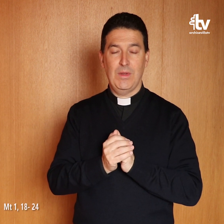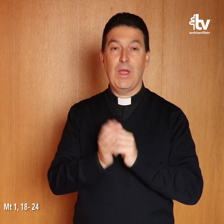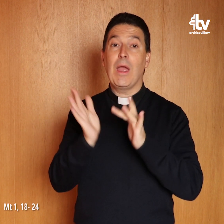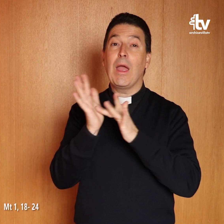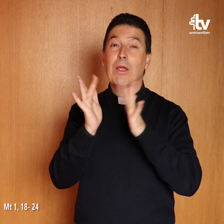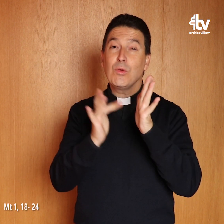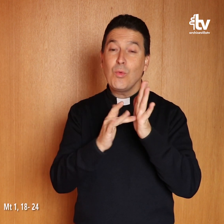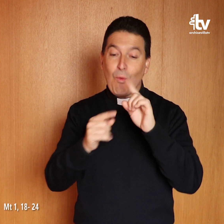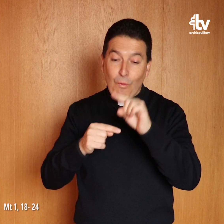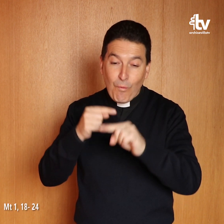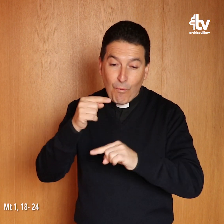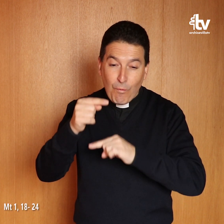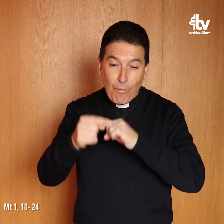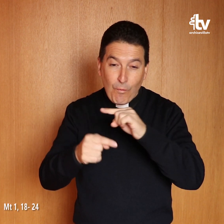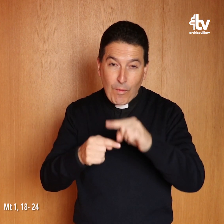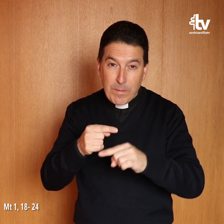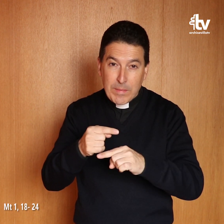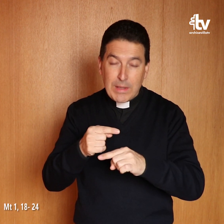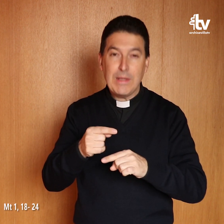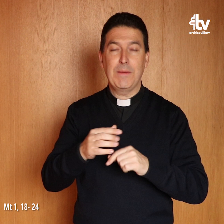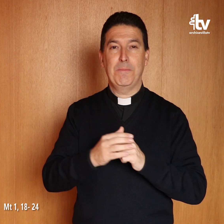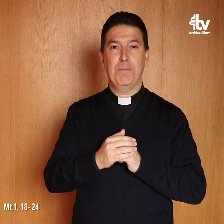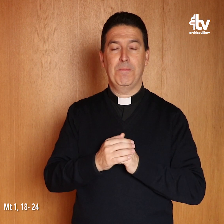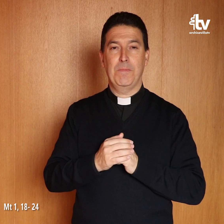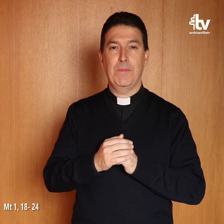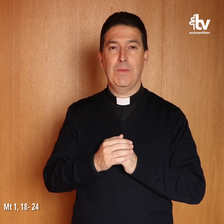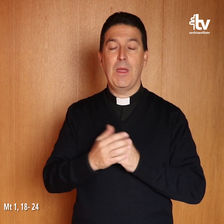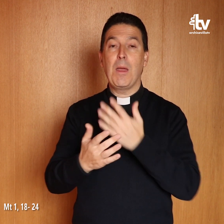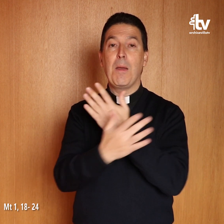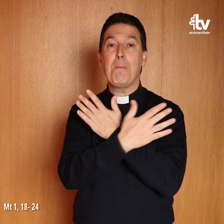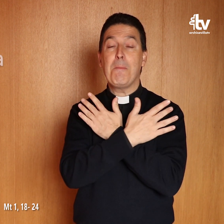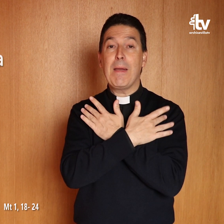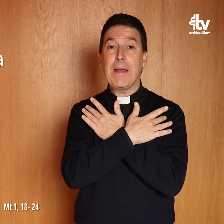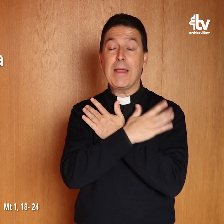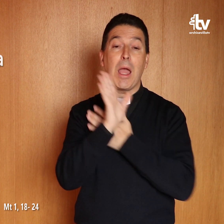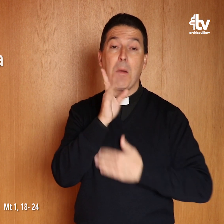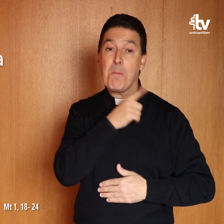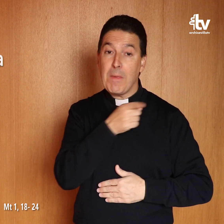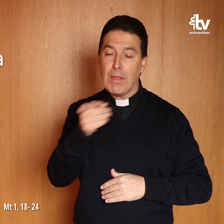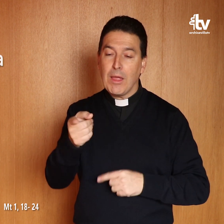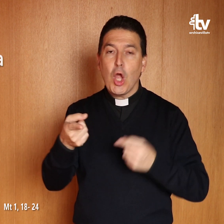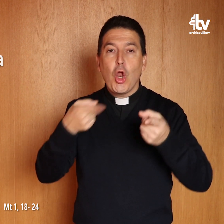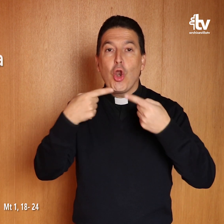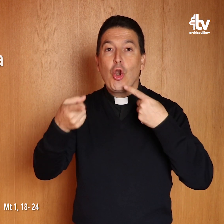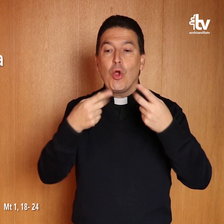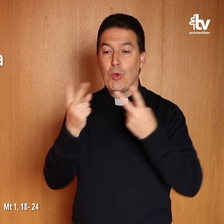La generación de Jesucristo fue de esta manera. María, su madre, estaba